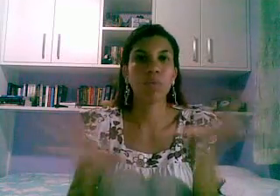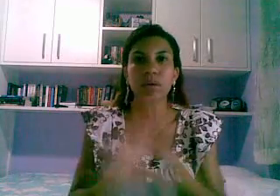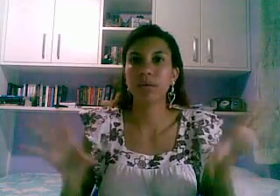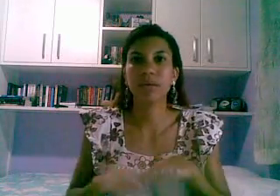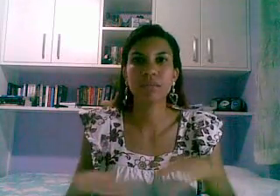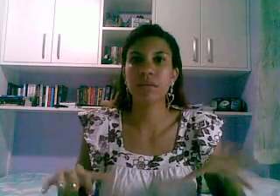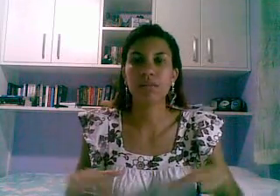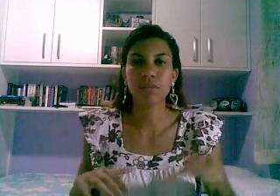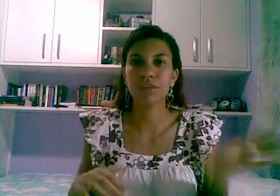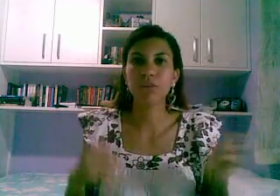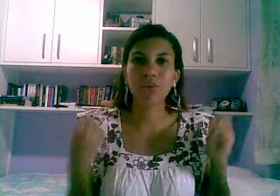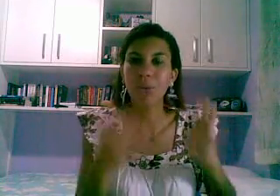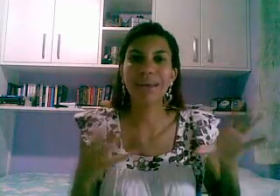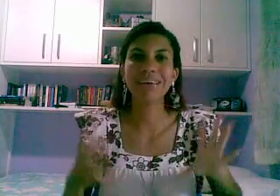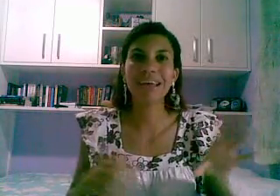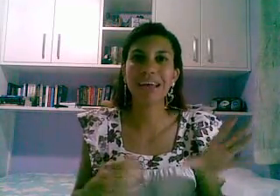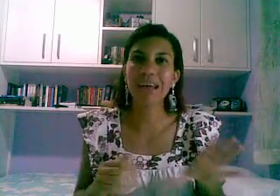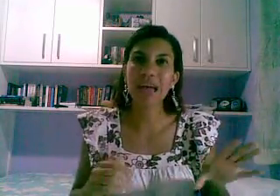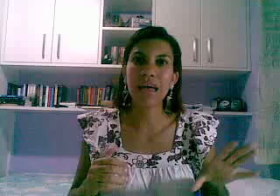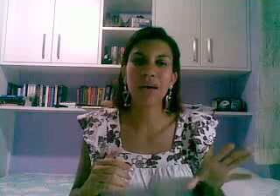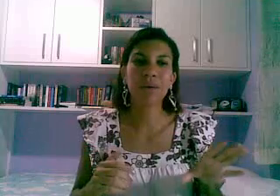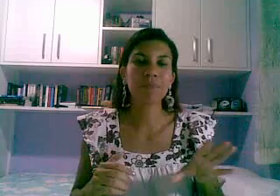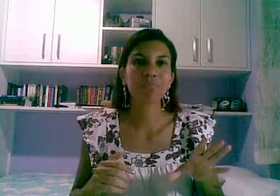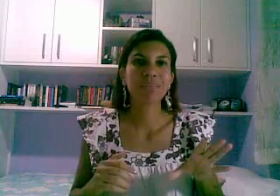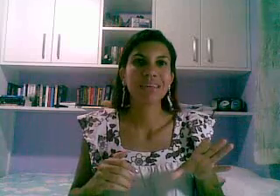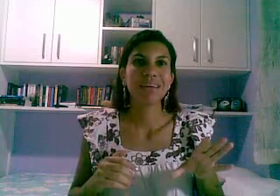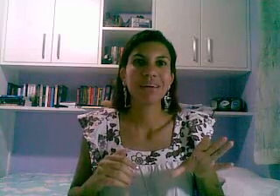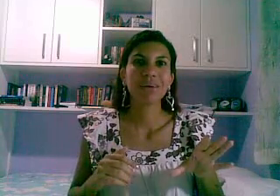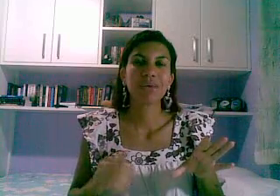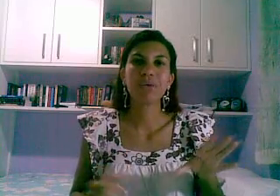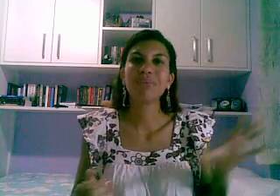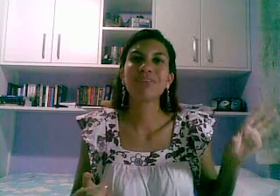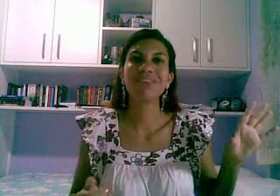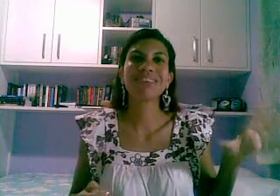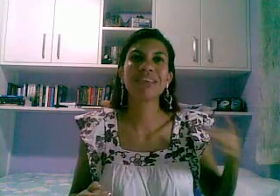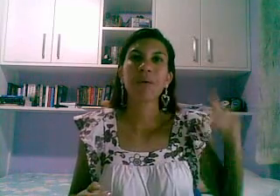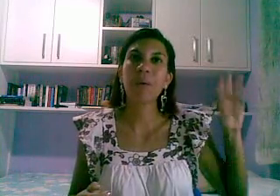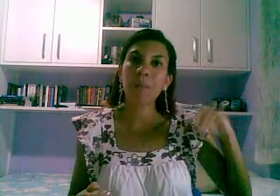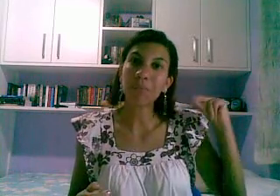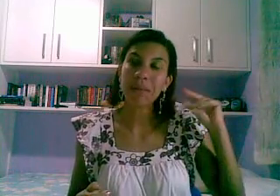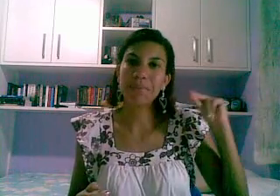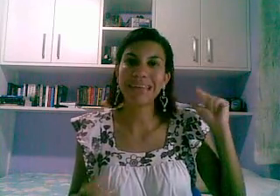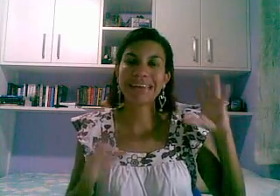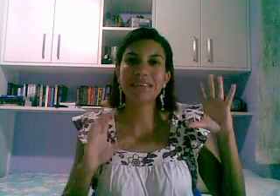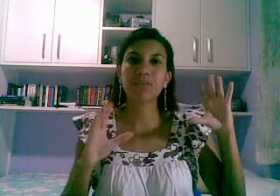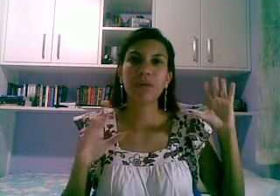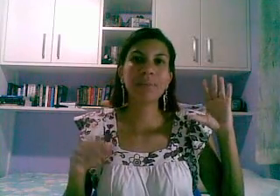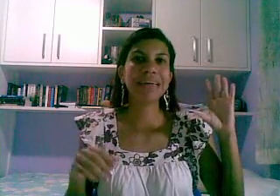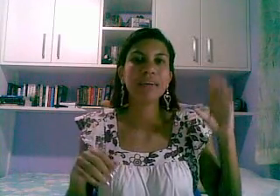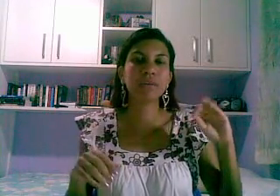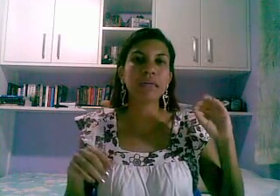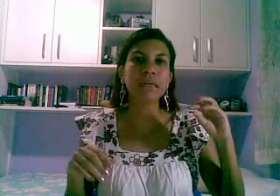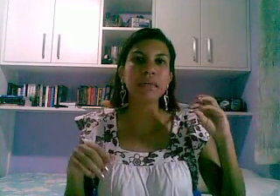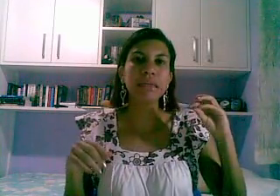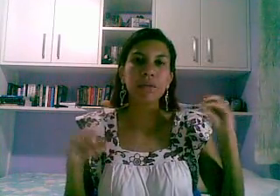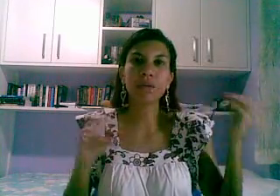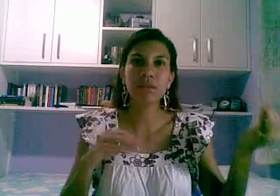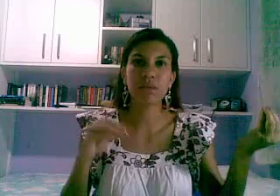boa assim você escolhe é como eu disse um tempinho atrás eu fiquei brincando que não ia ser